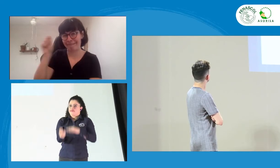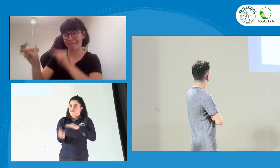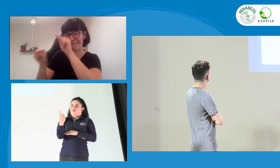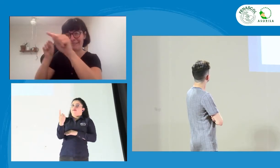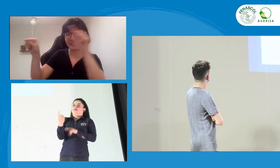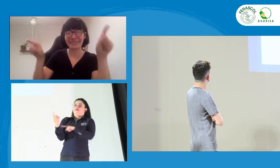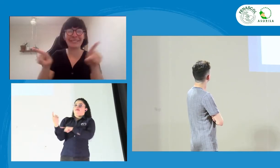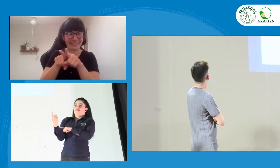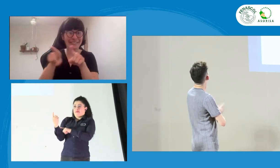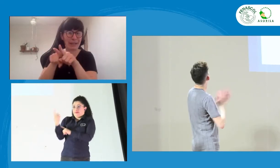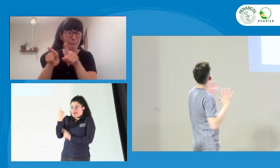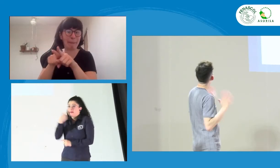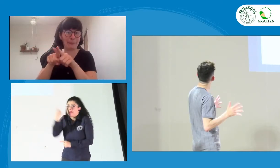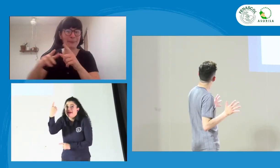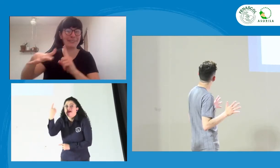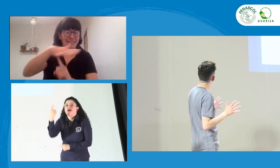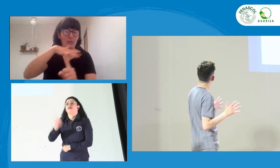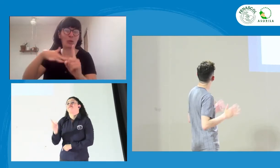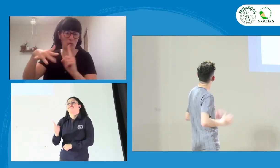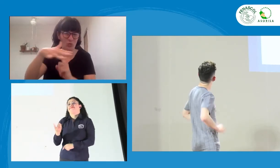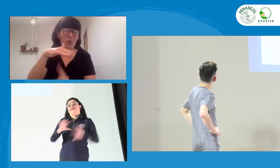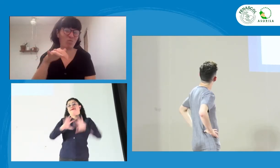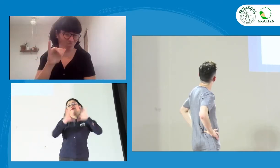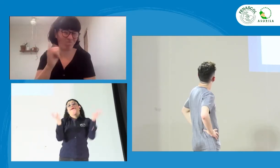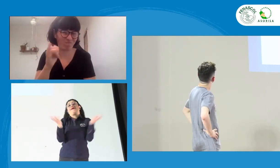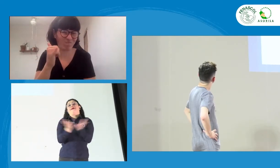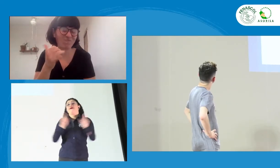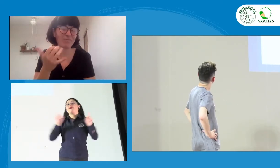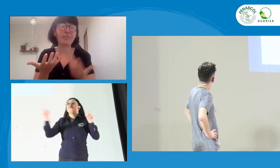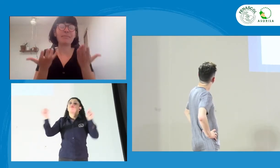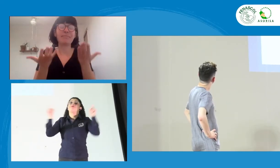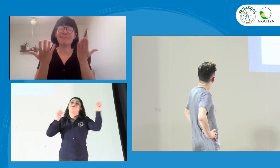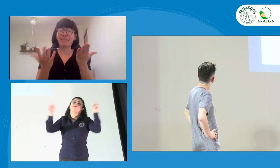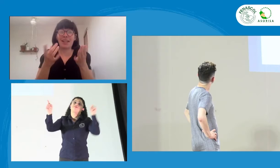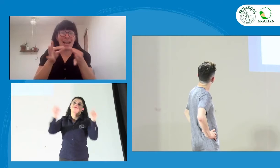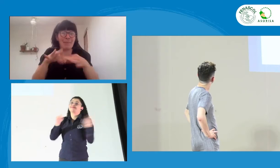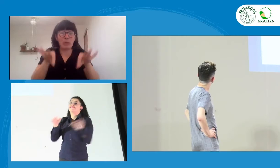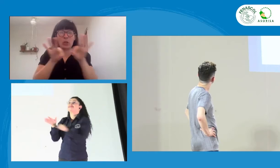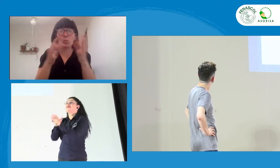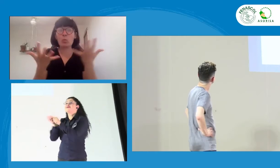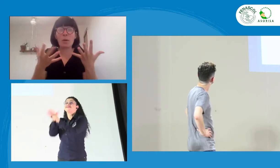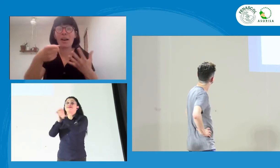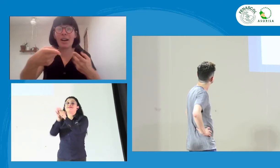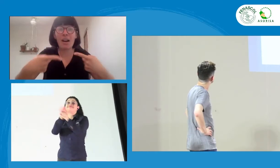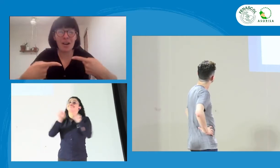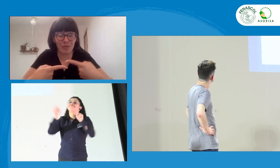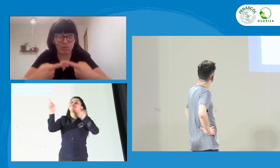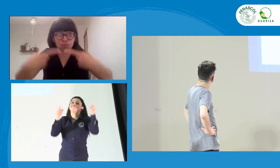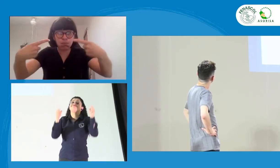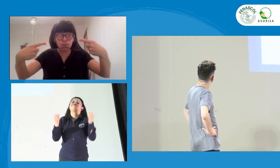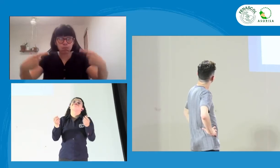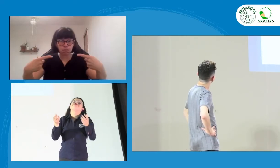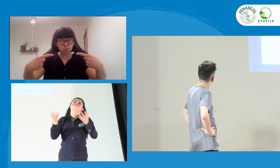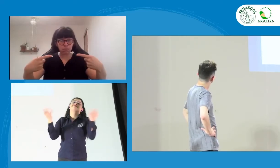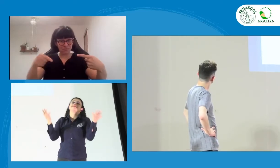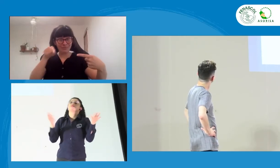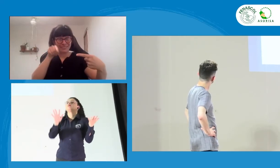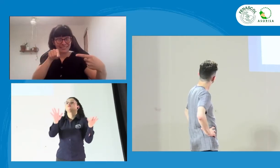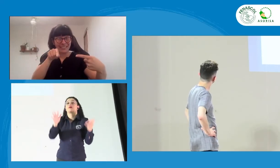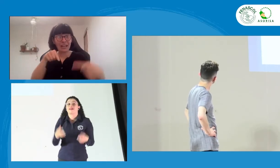Bueno, y esta situación no es una situación única. También sucede en muchos espacios. ¿Qué es lo importante acá? Y